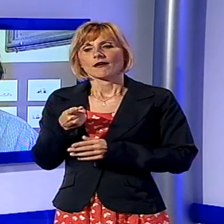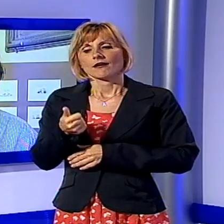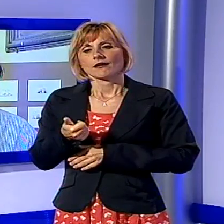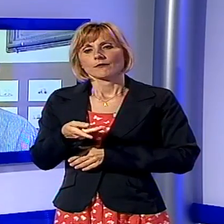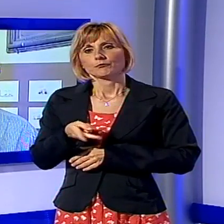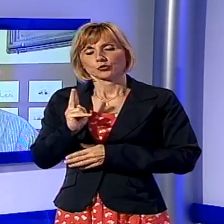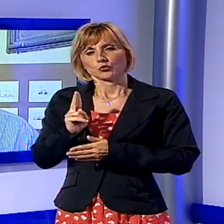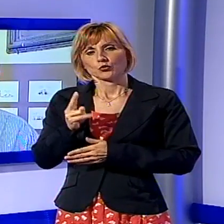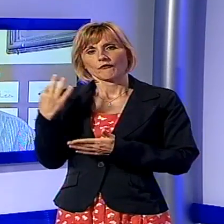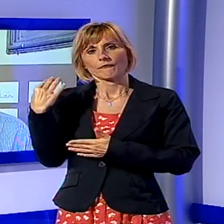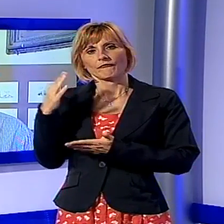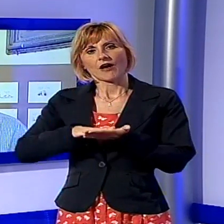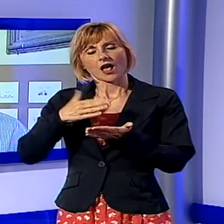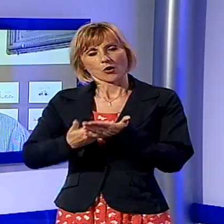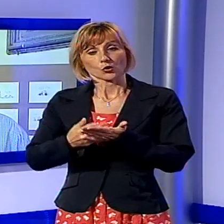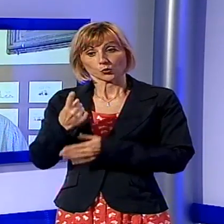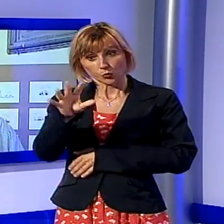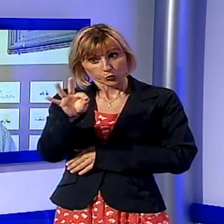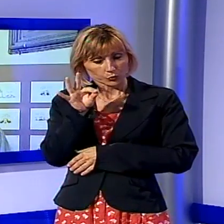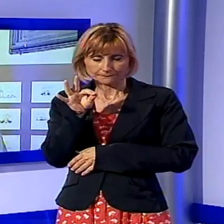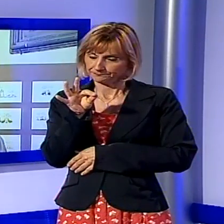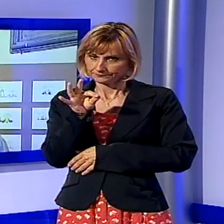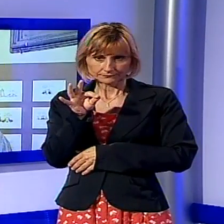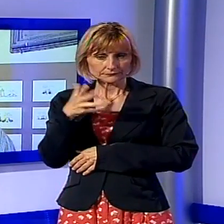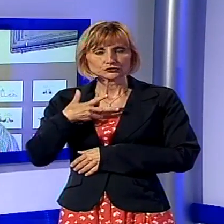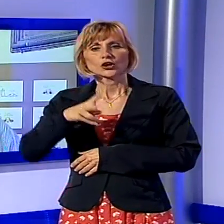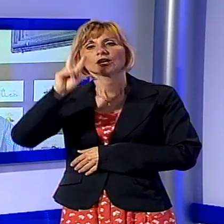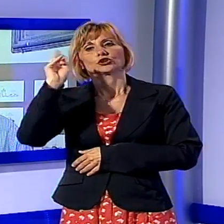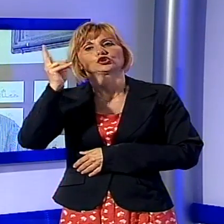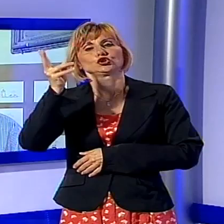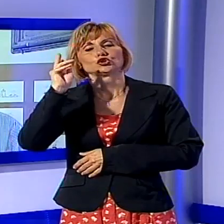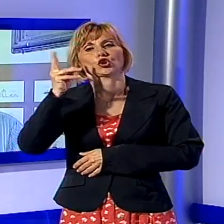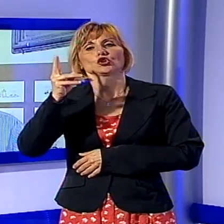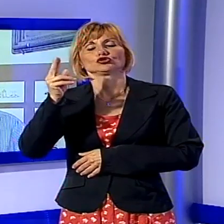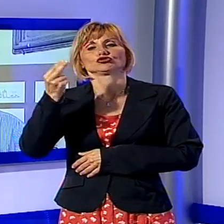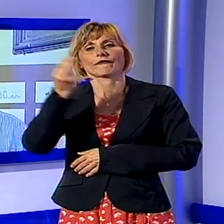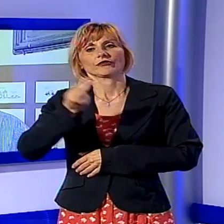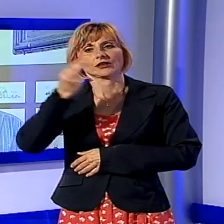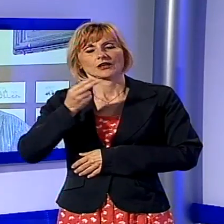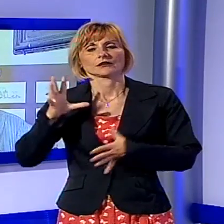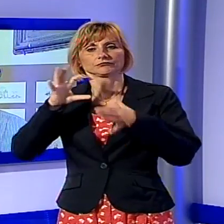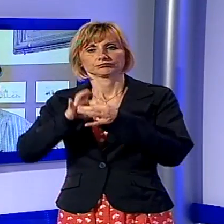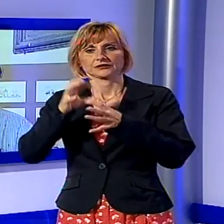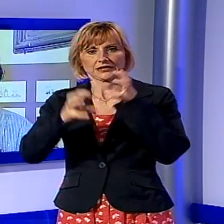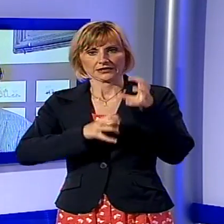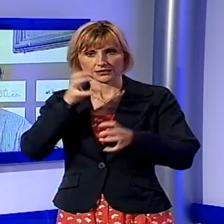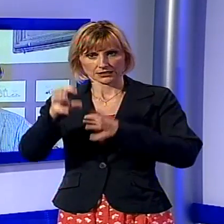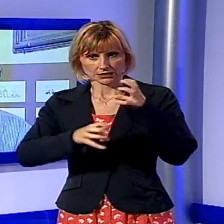che è un blocco di vignette che è il blocco delle 12 vignette legate alla crisi. Mi sembrava la crisi economica, la crisi